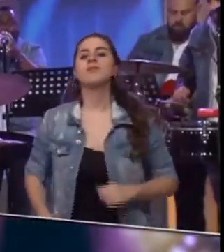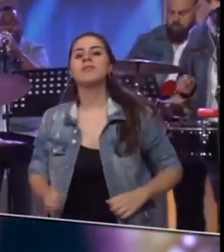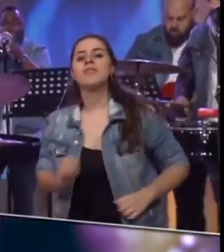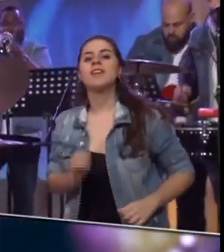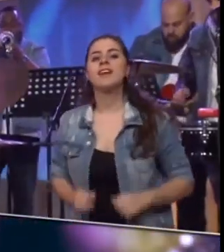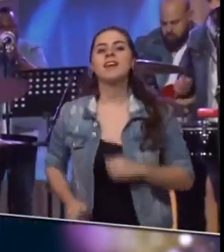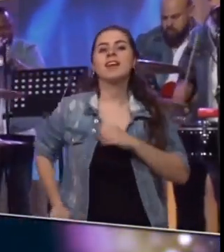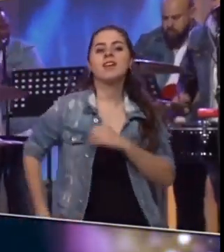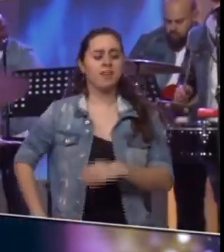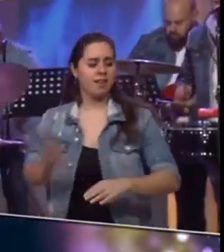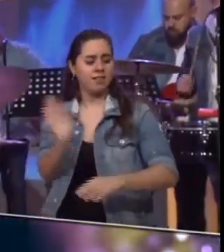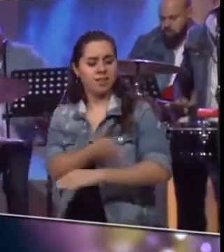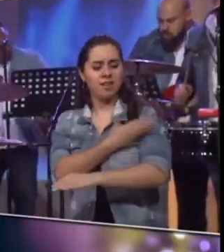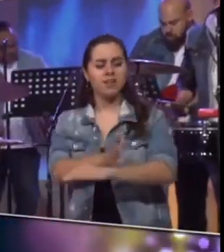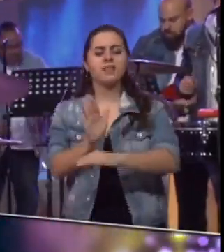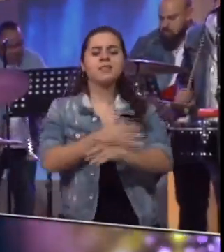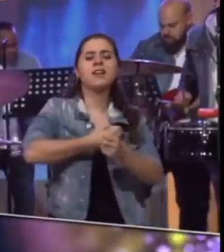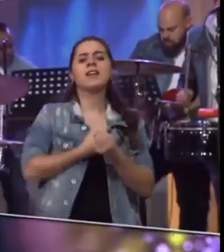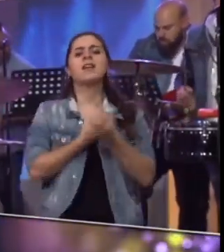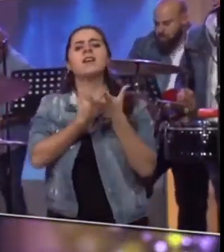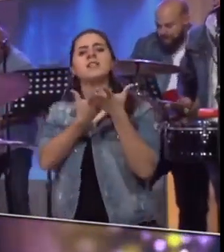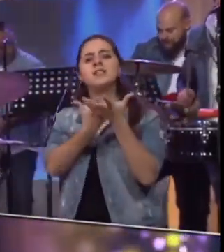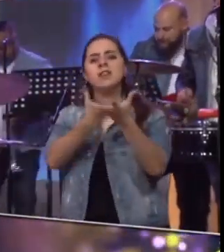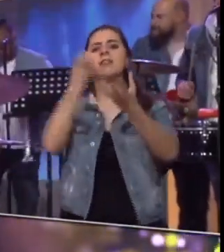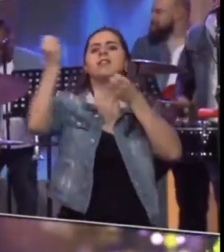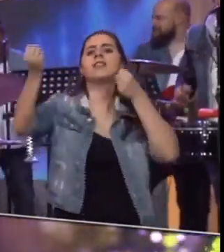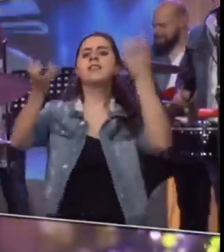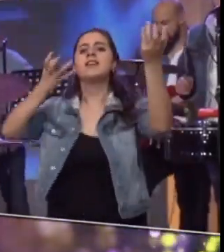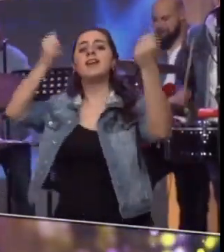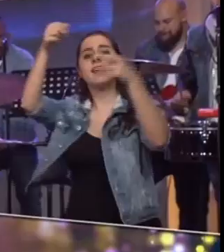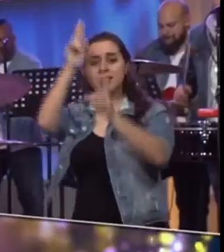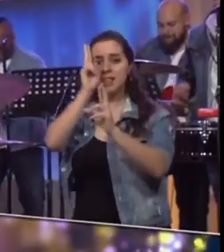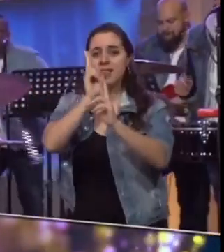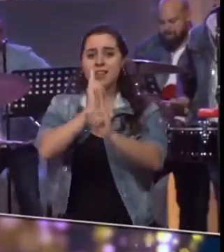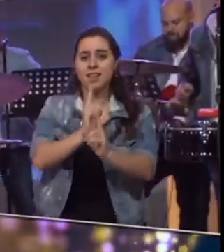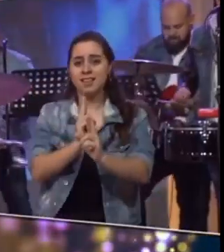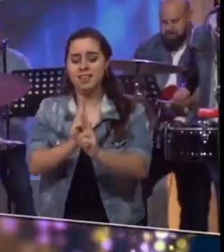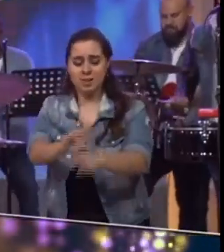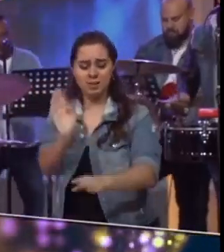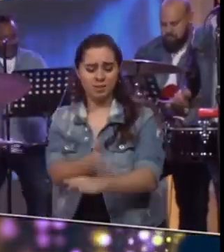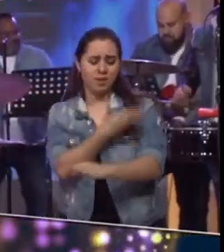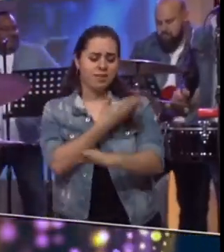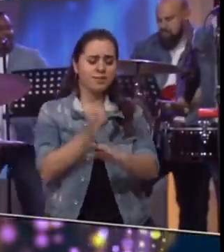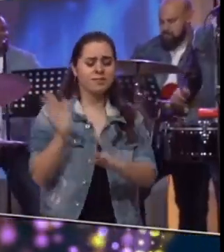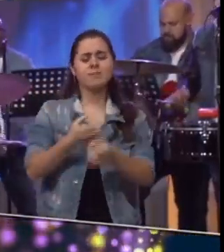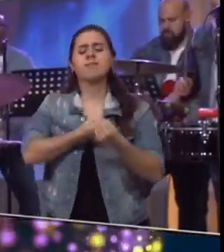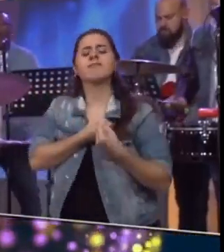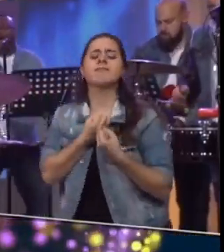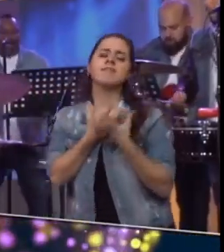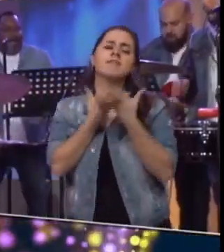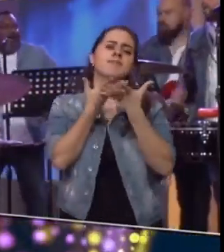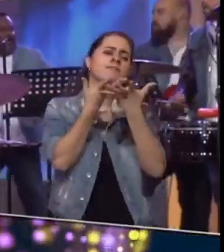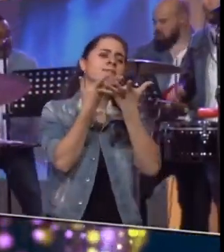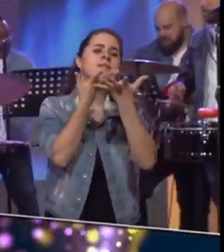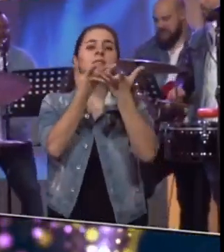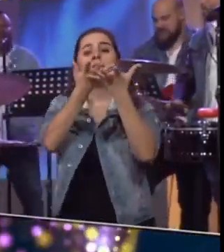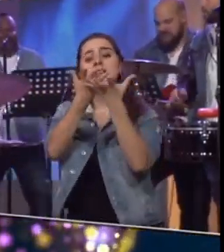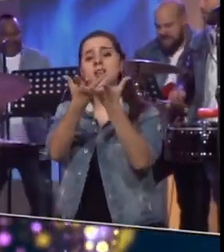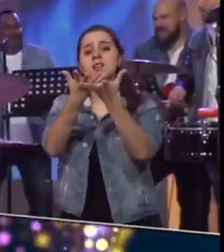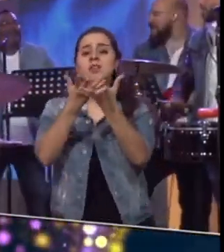Quiero cantar esta canción y dedicártela a ti Voy a cantar esta canción Y